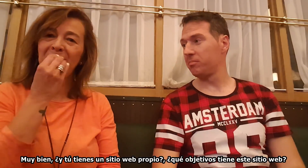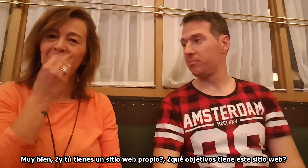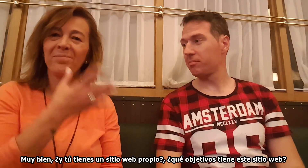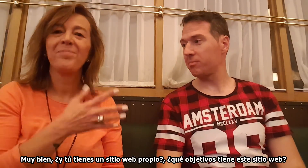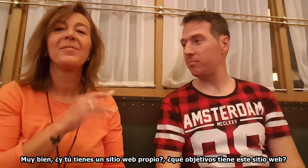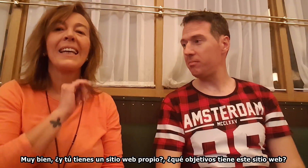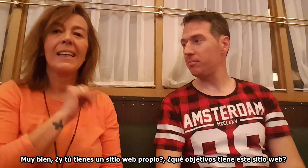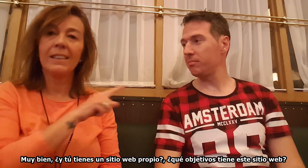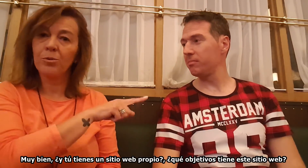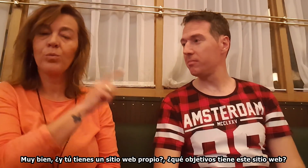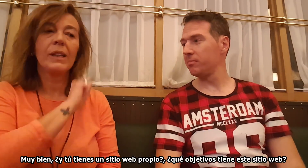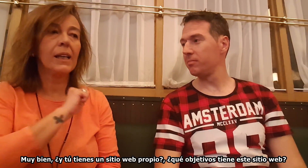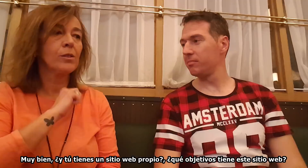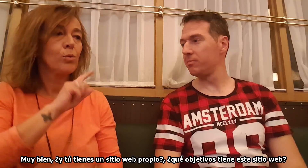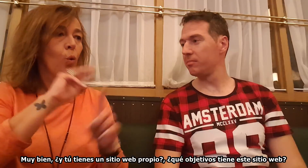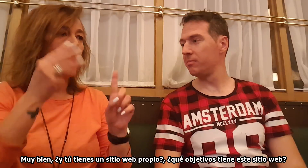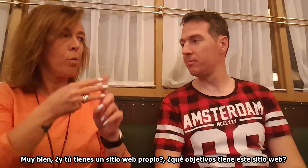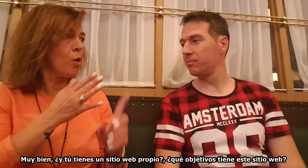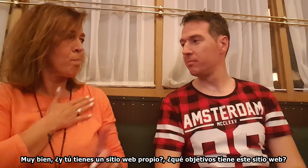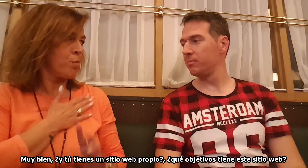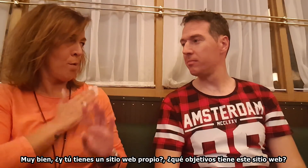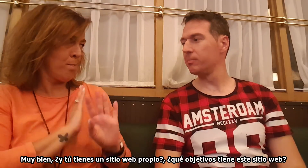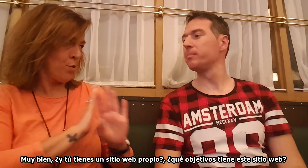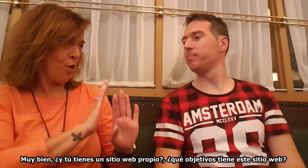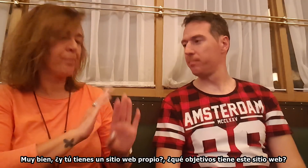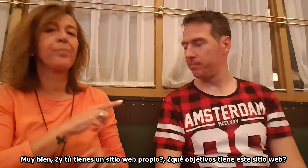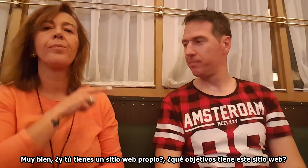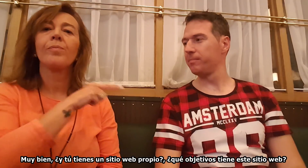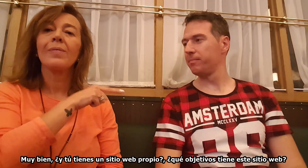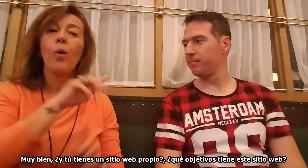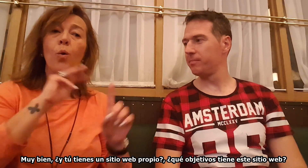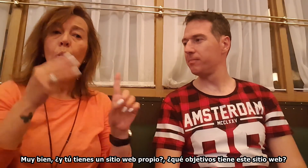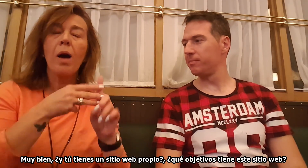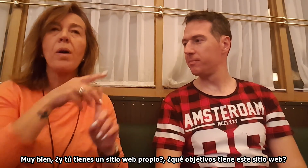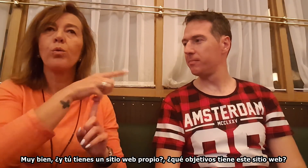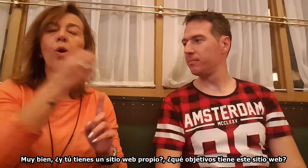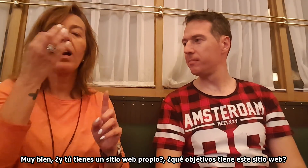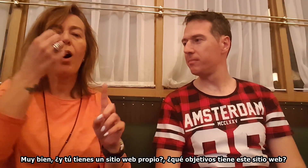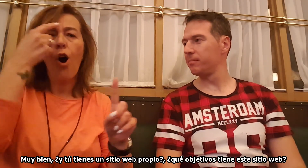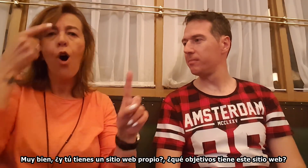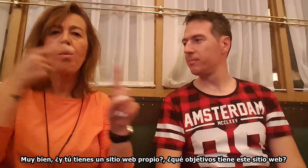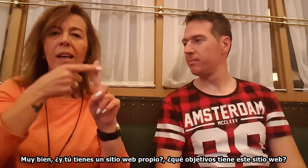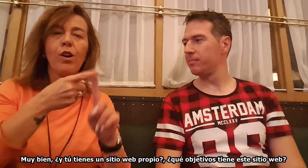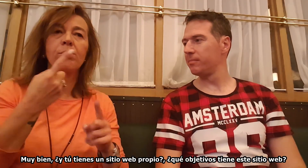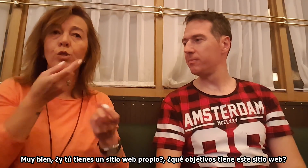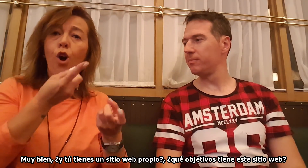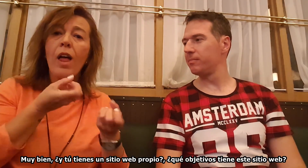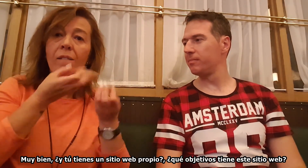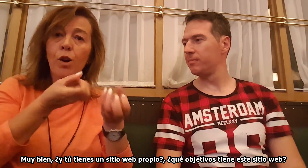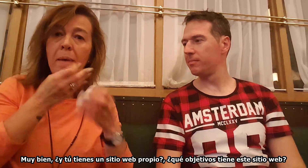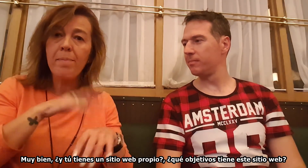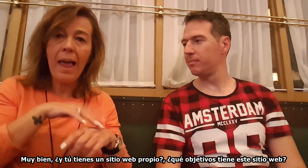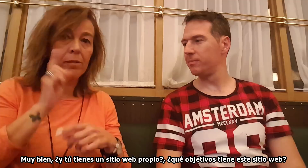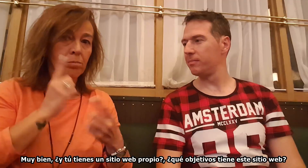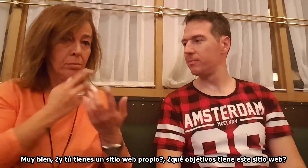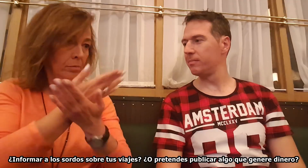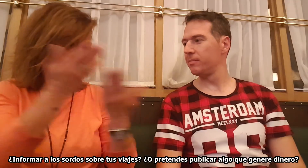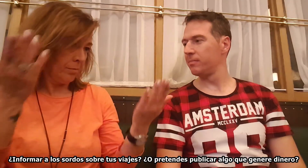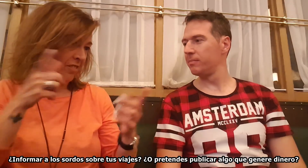Muy bien. Y tú tienes un sitio web propio. ¿Qué objetivos tiene este sitio web? ¿Informar a los sordos sobre